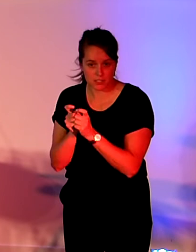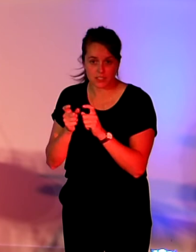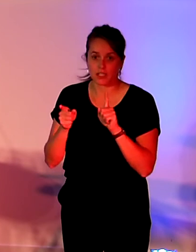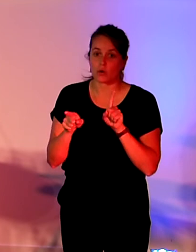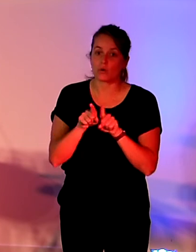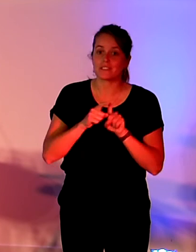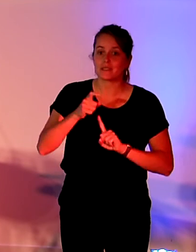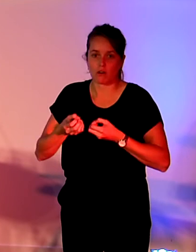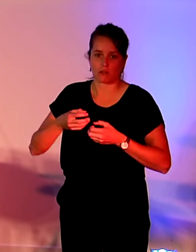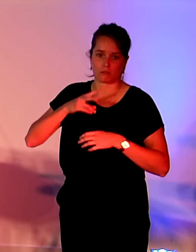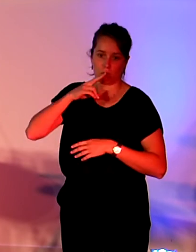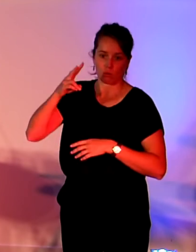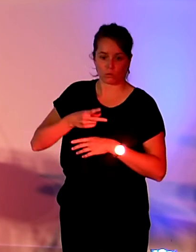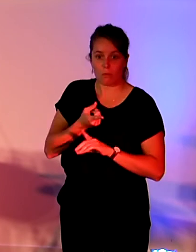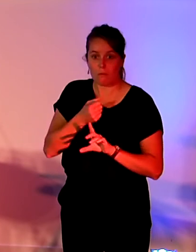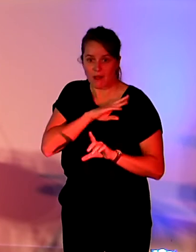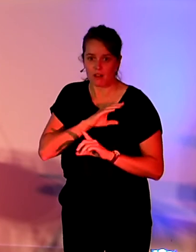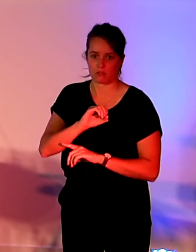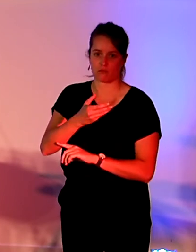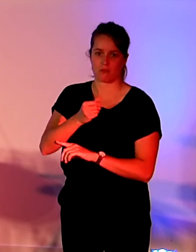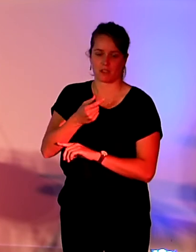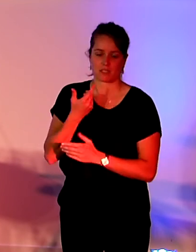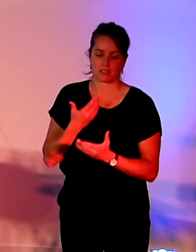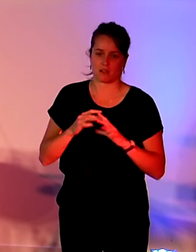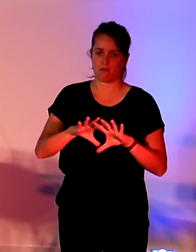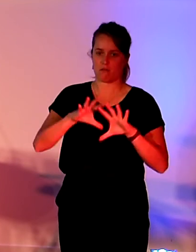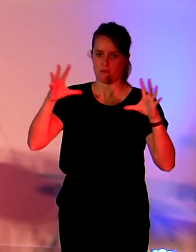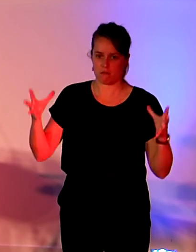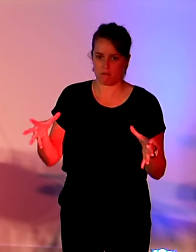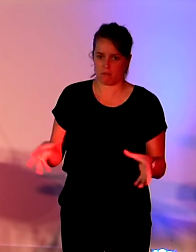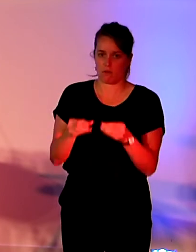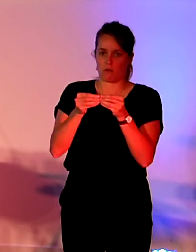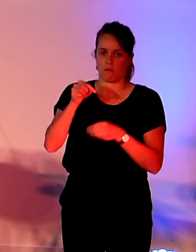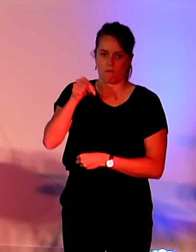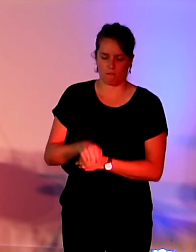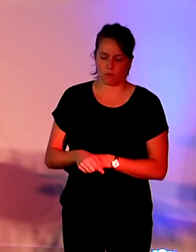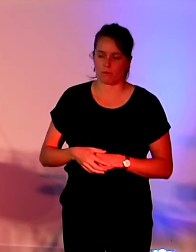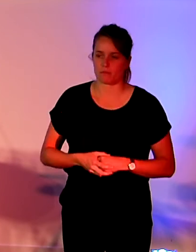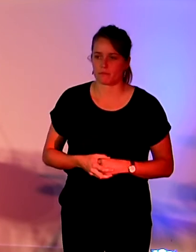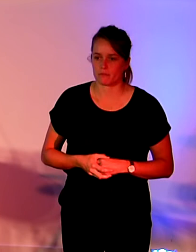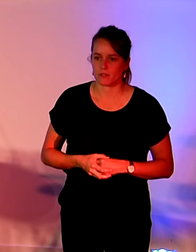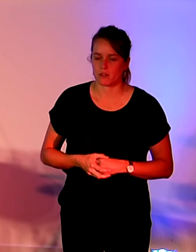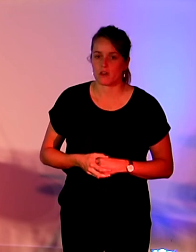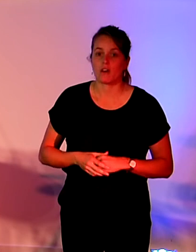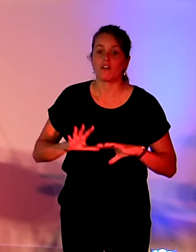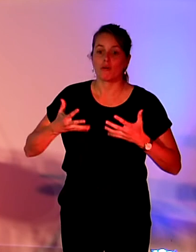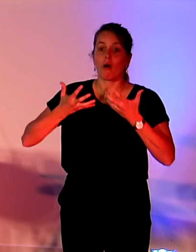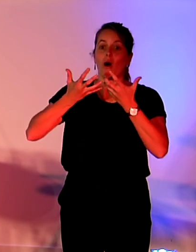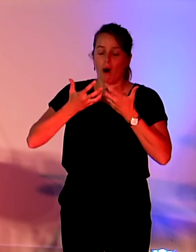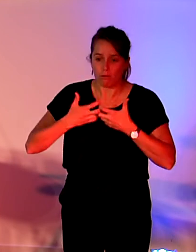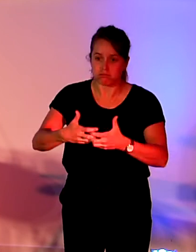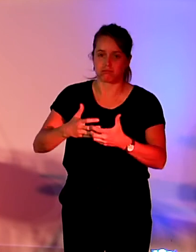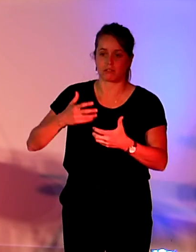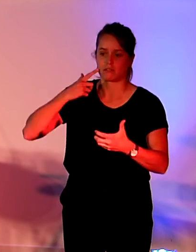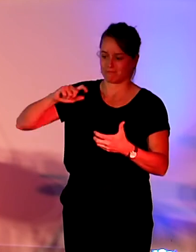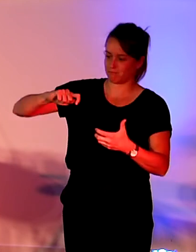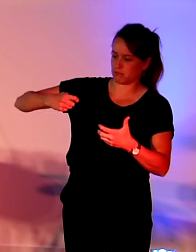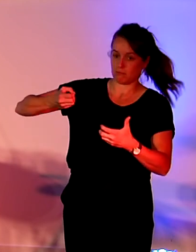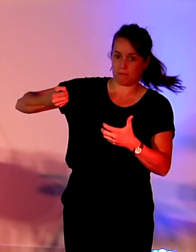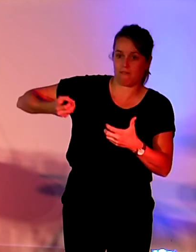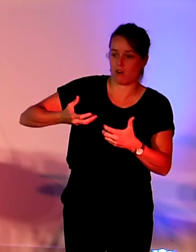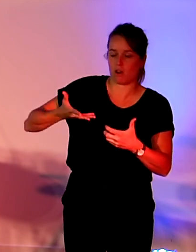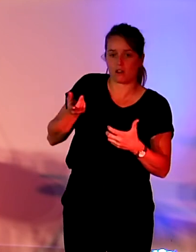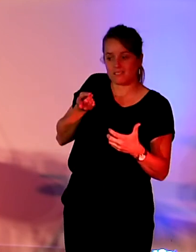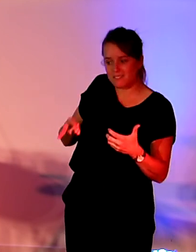environnementale du numérique. Concernant les éléments déclencheurs liés à la création d'une politique